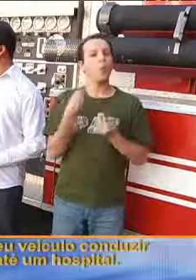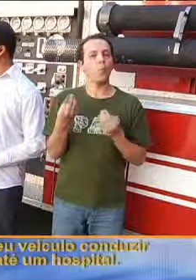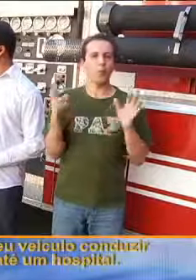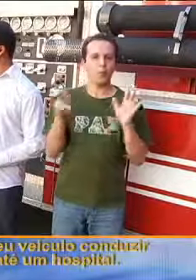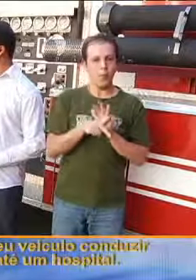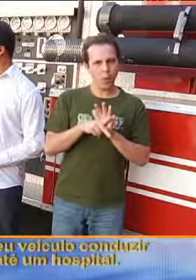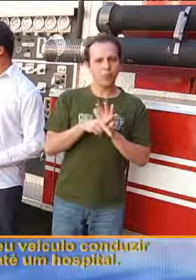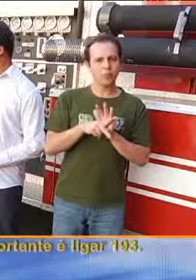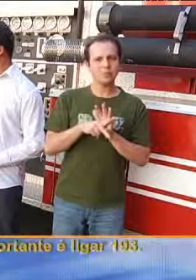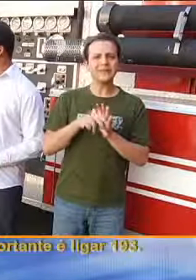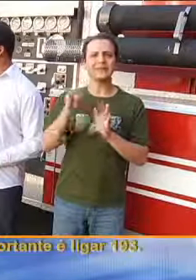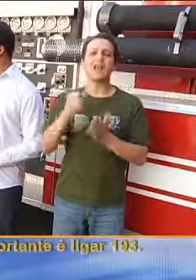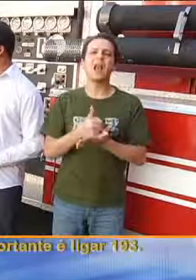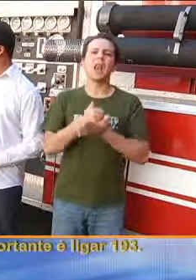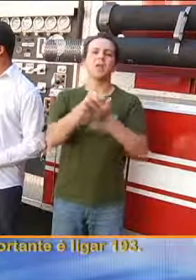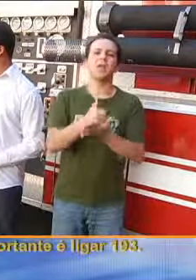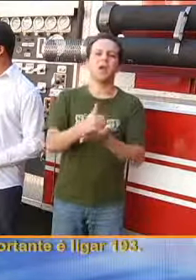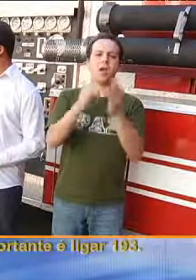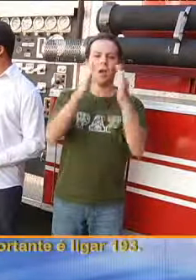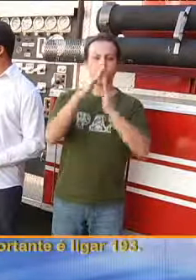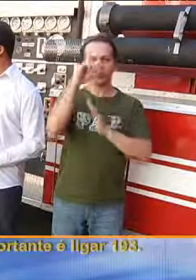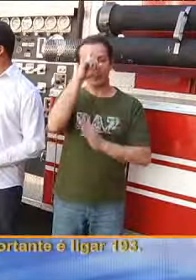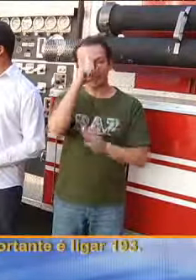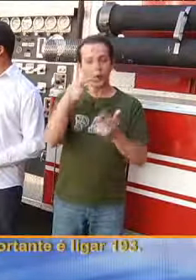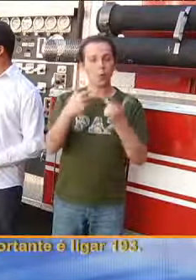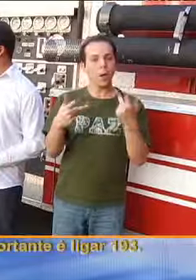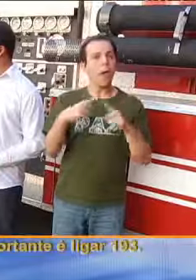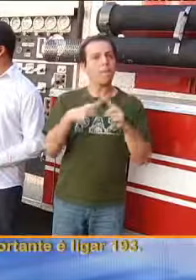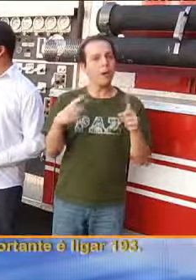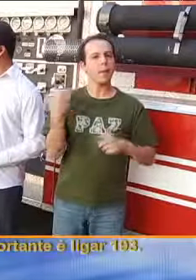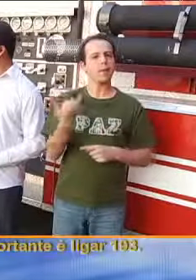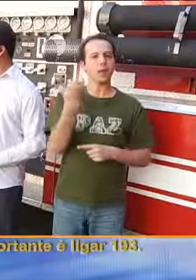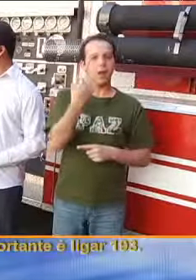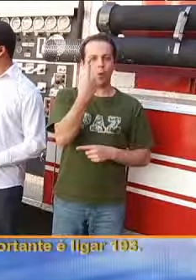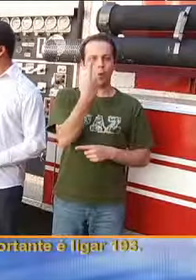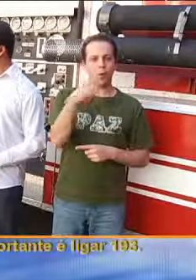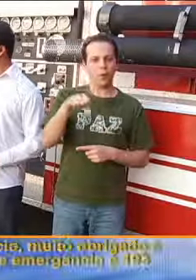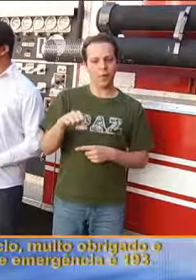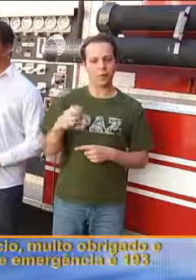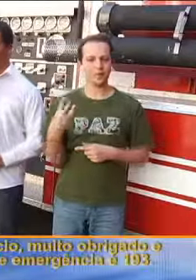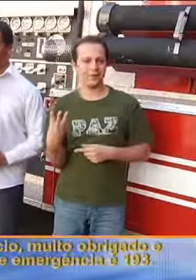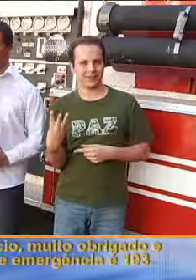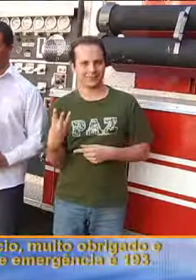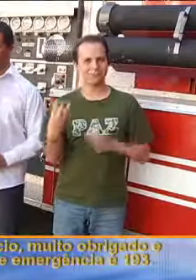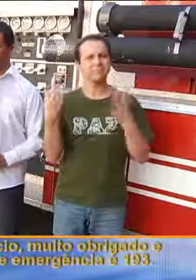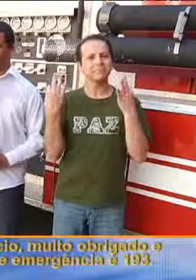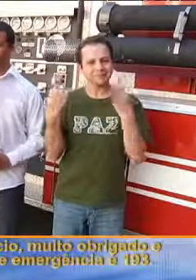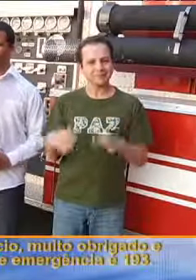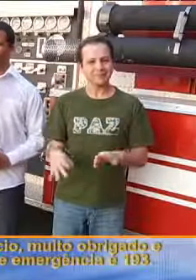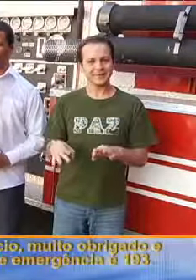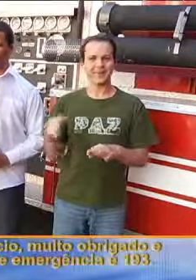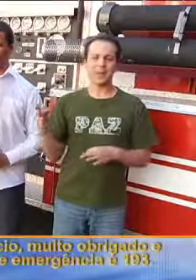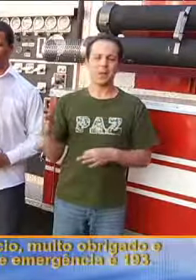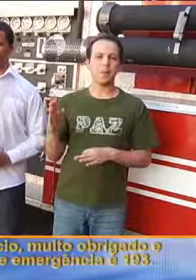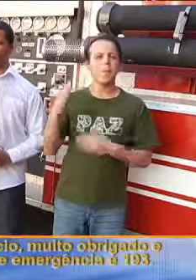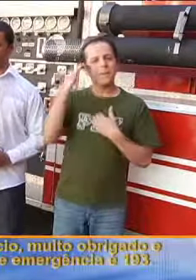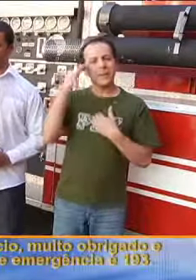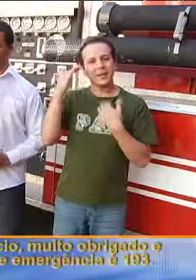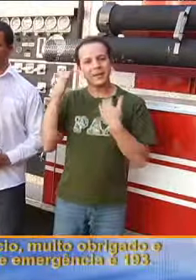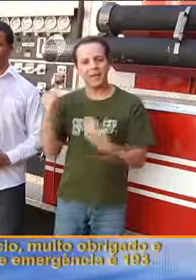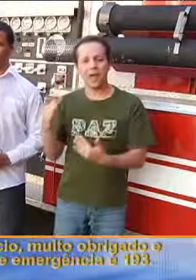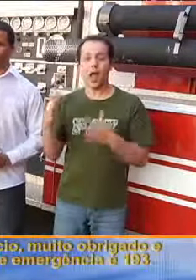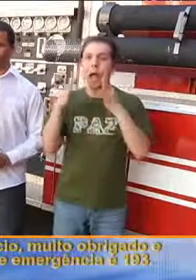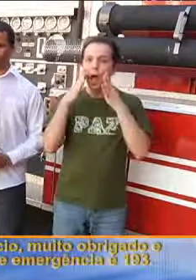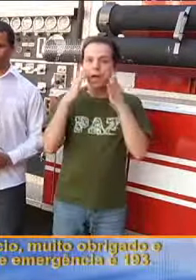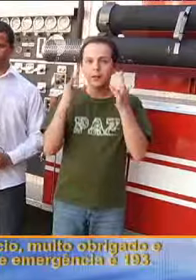vítima até um hospital, tá ok? Mas o importante é ligar 193. Perfeito, Cabo Maurício, muito obrigado. E